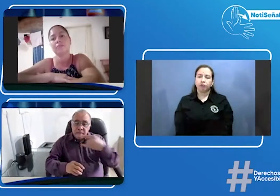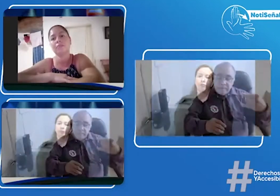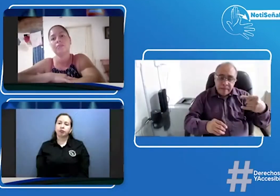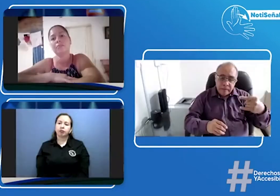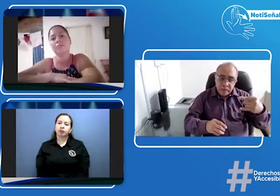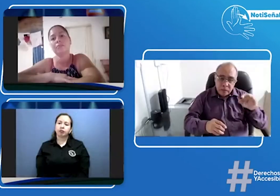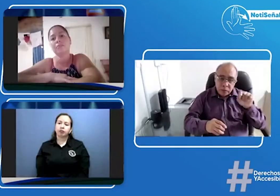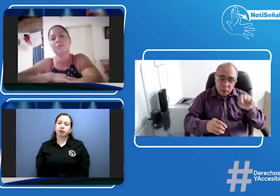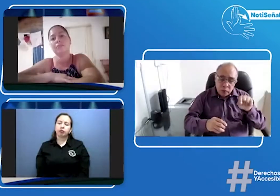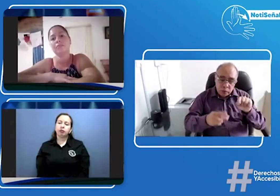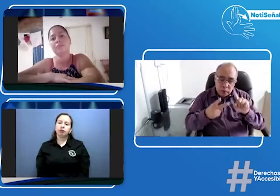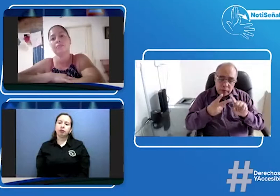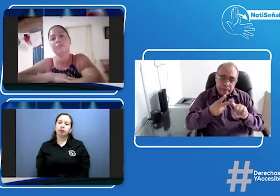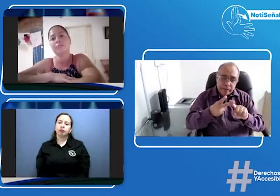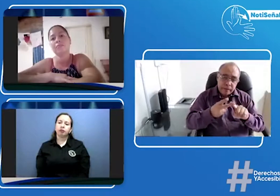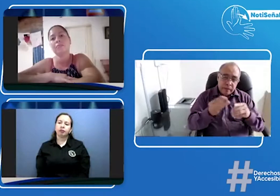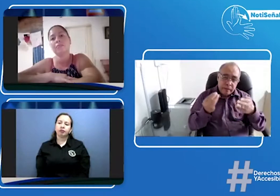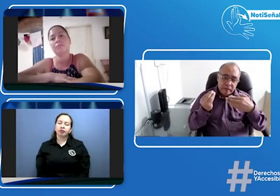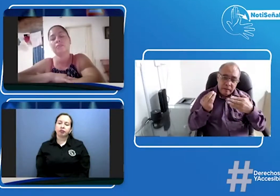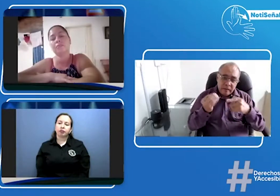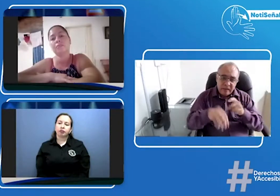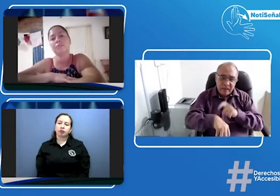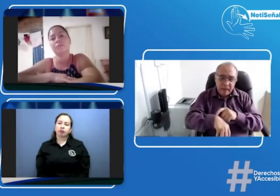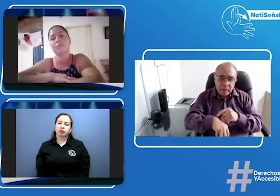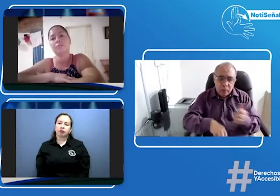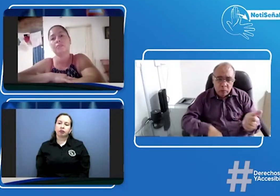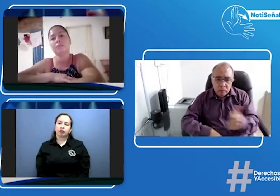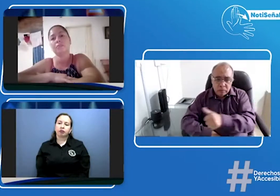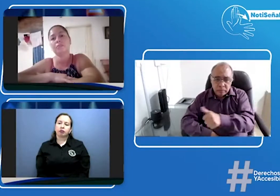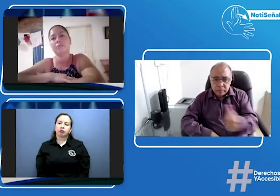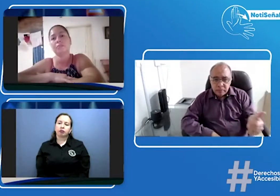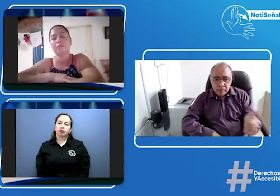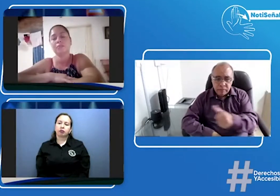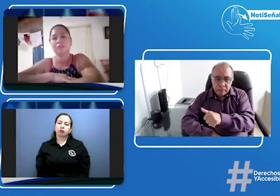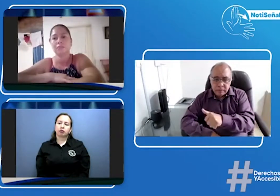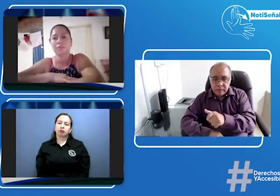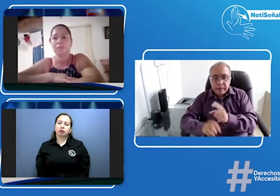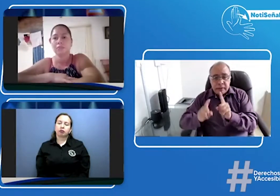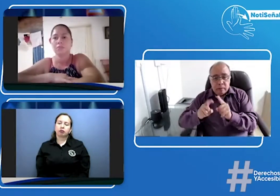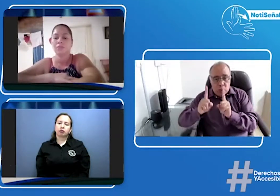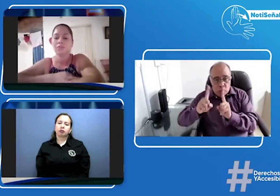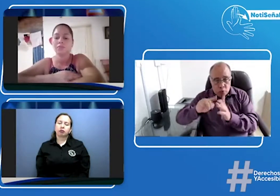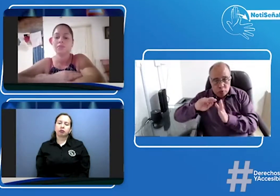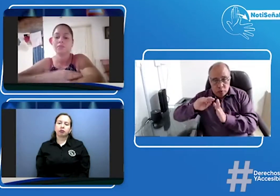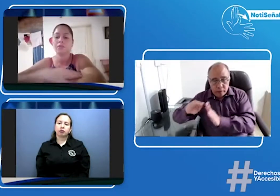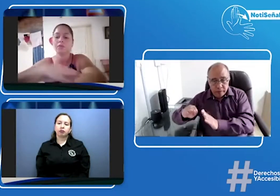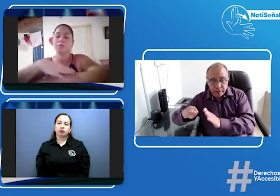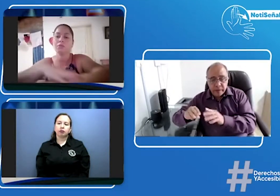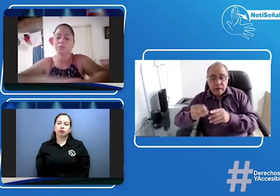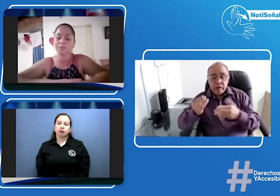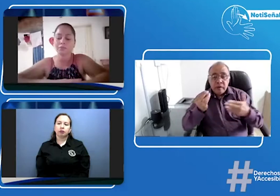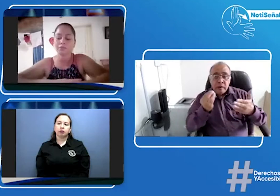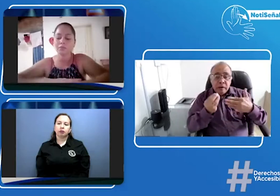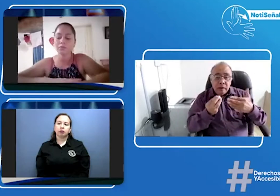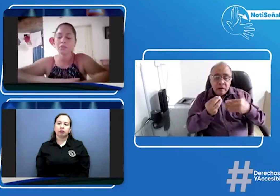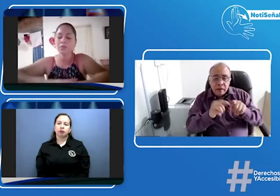y de de Codasi a la Jagua cuánto tiempo hay eso por un lado